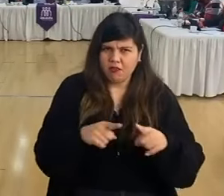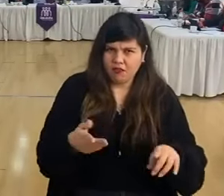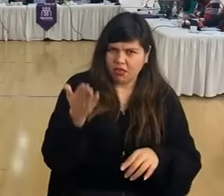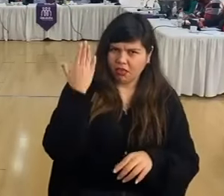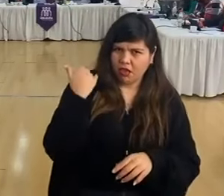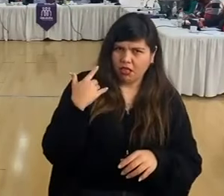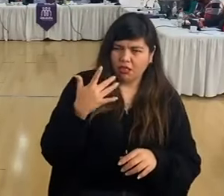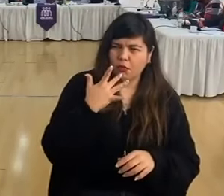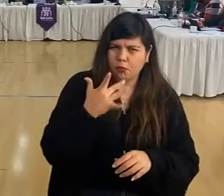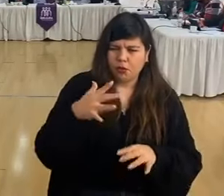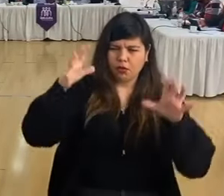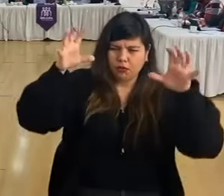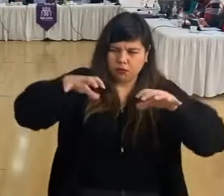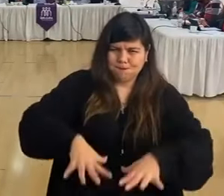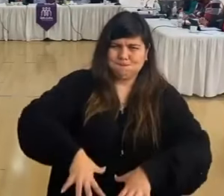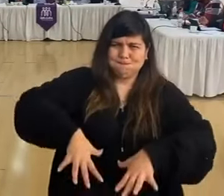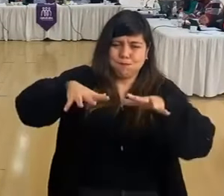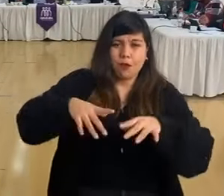de que llovió toda la noche.